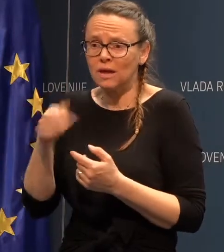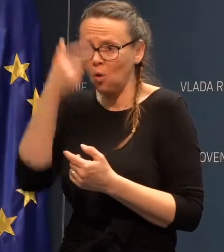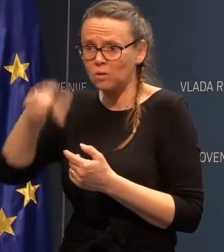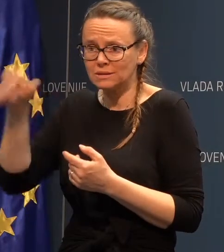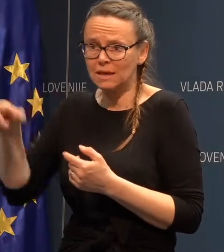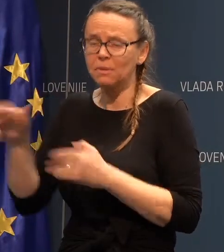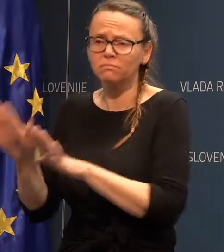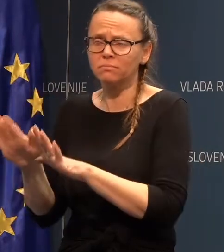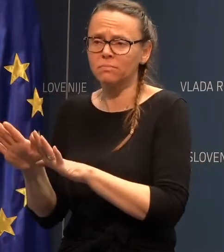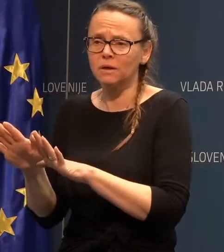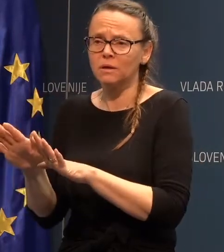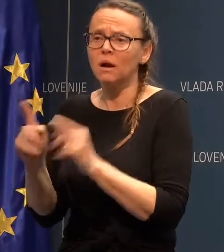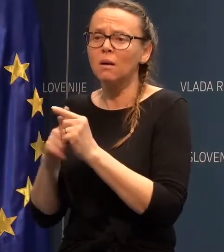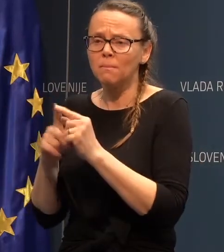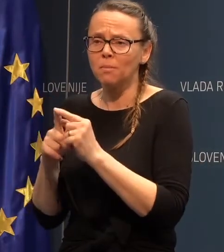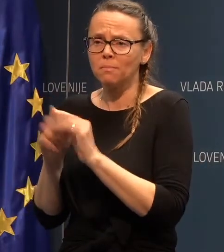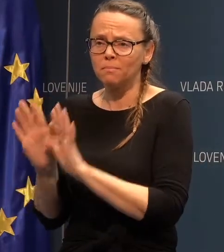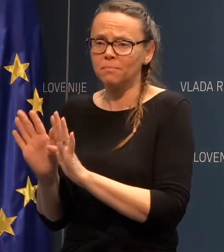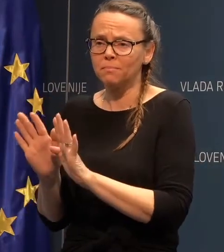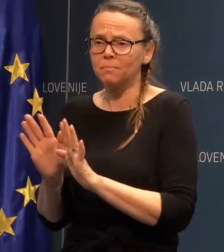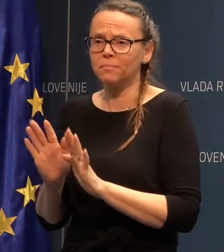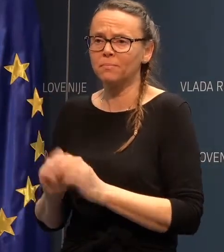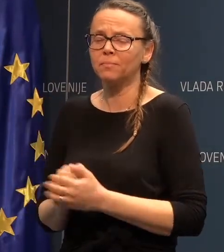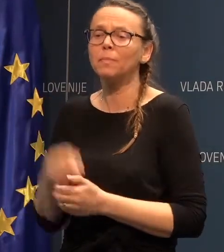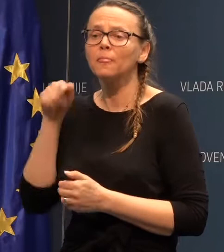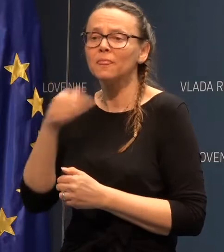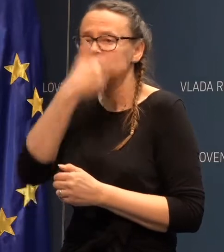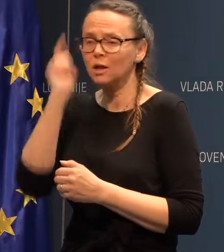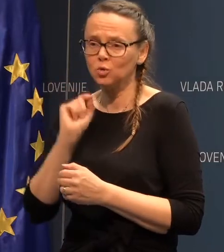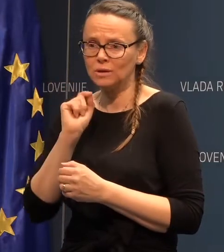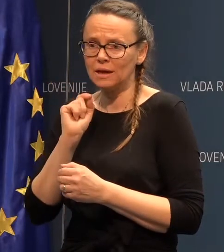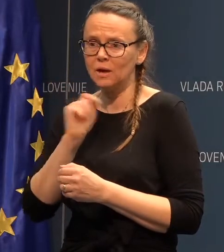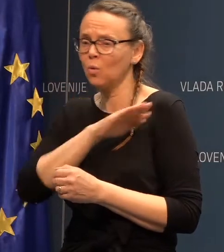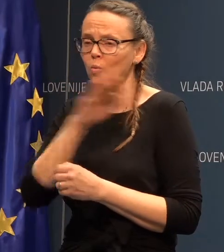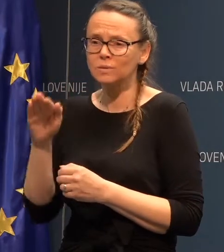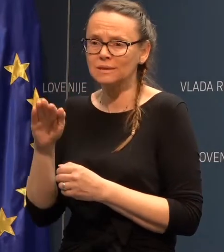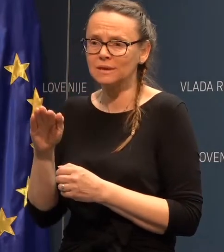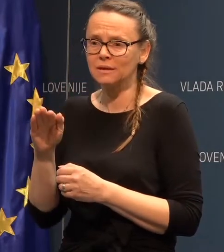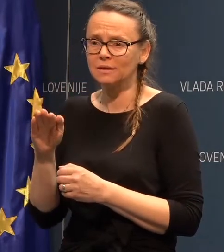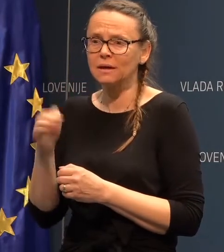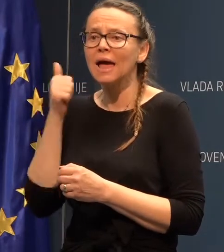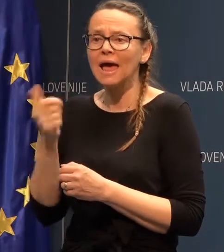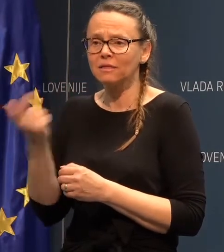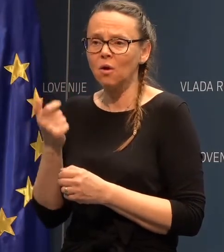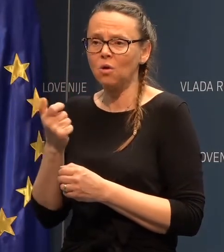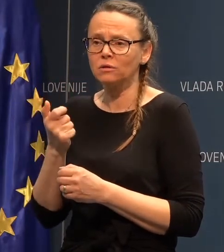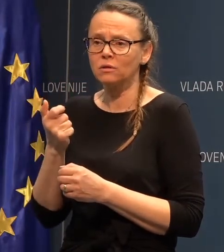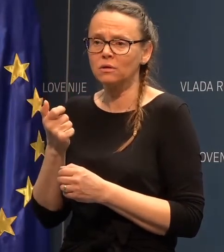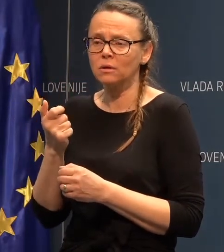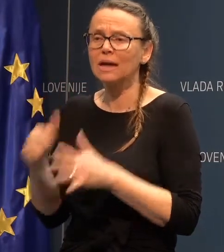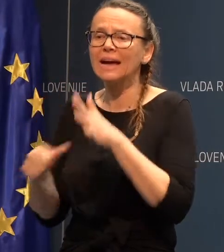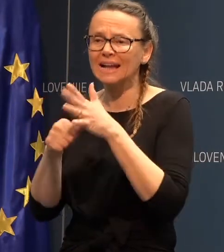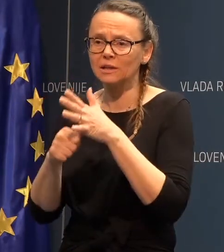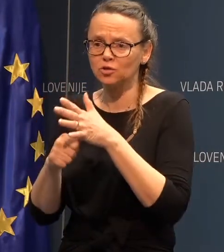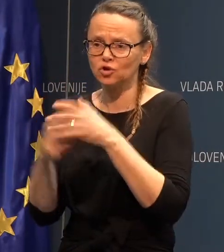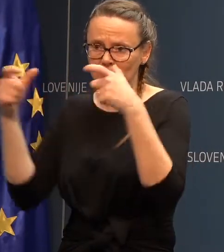sočati. Kaj, te več potreba vseh. Torej, ti ljudje so vsi na eni izmed VKC